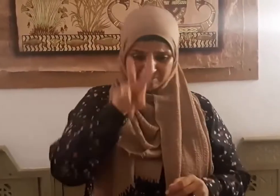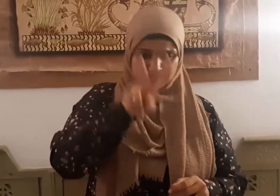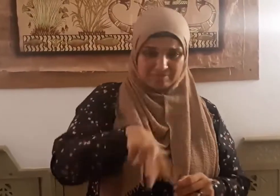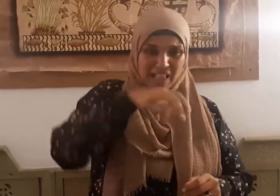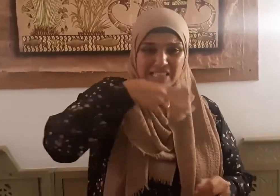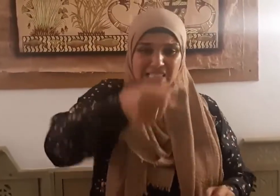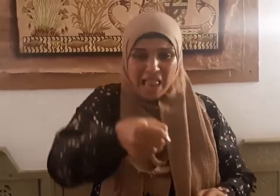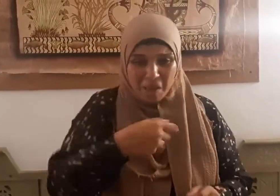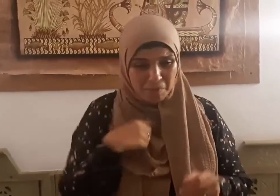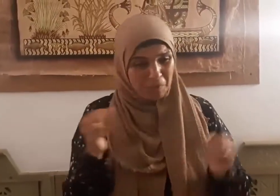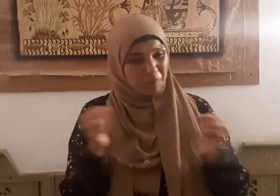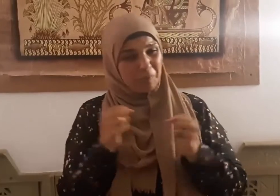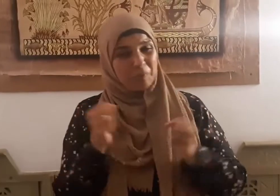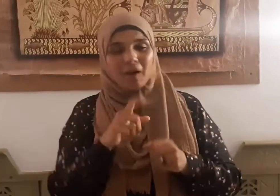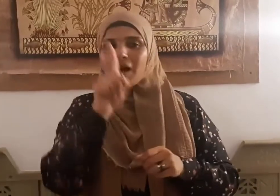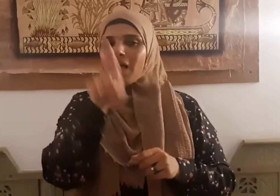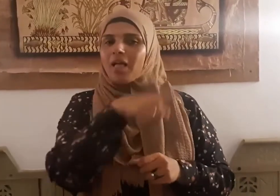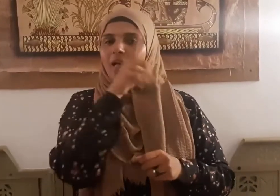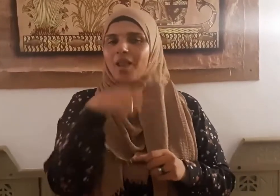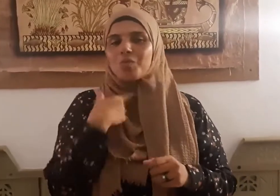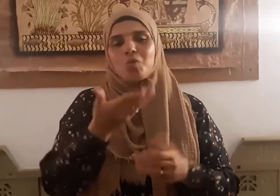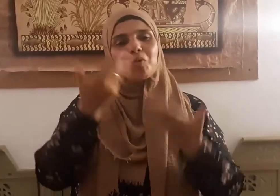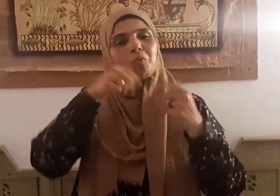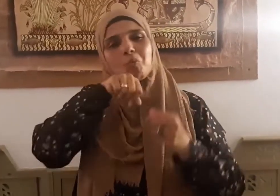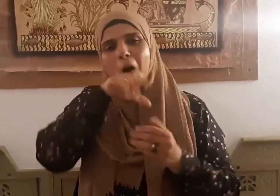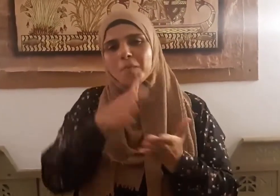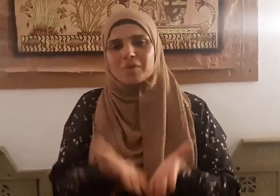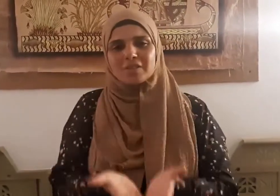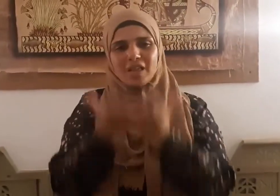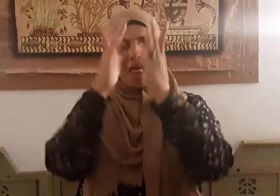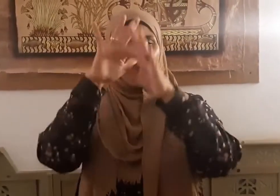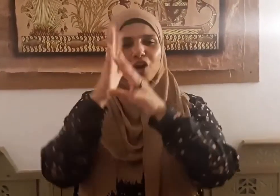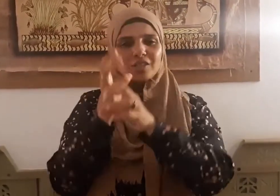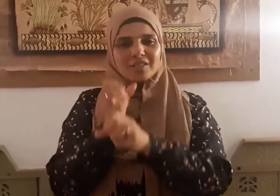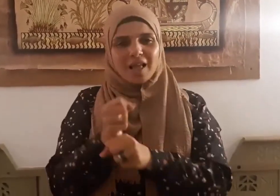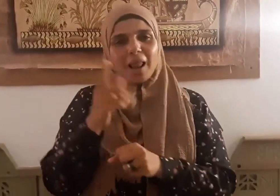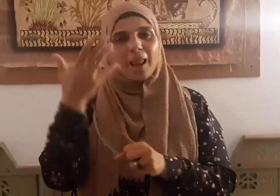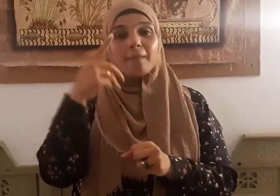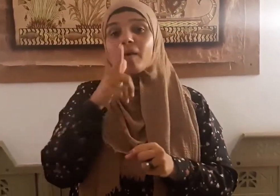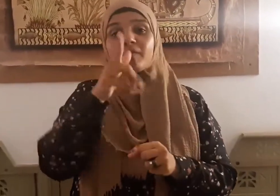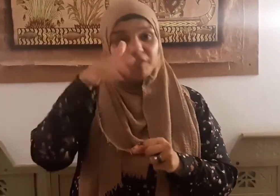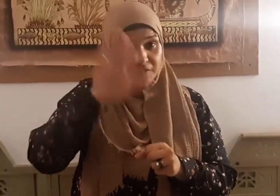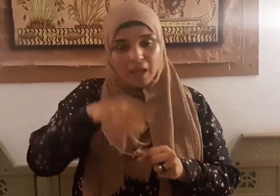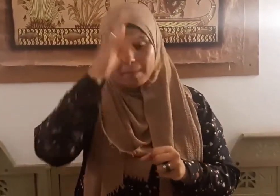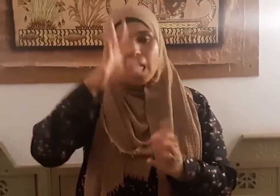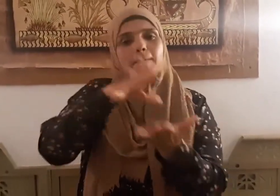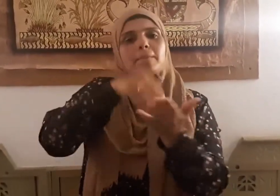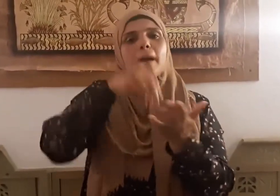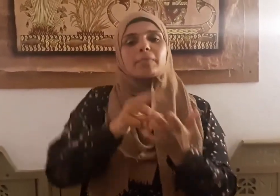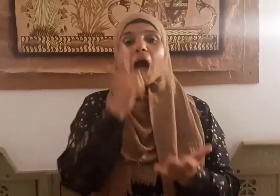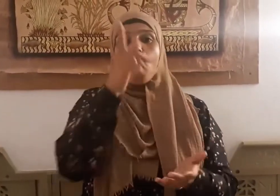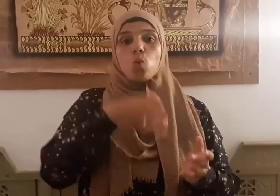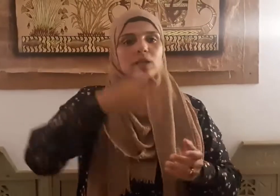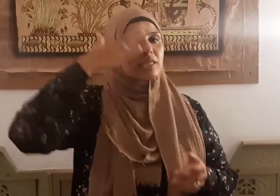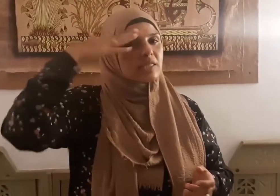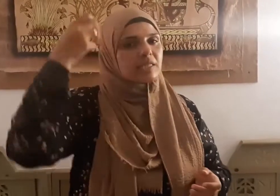وقد كان صلى الله عليه وسلم يبدأ بالسلام الصغير